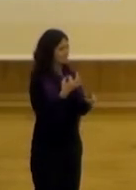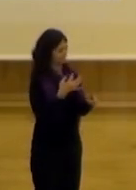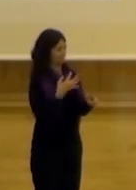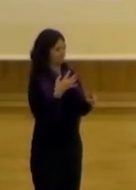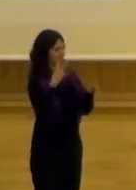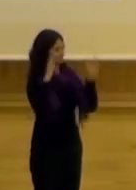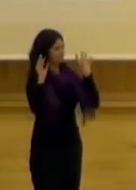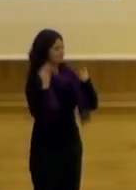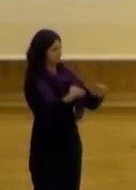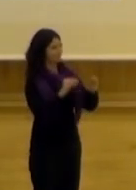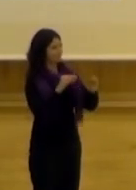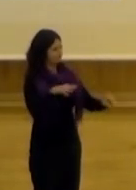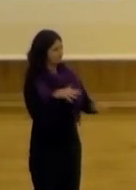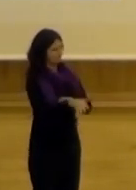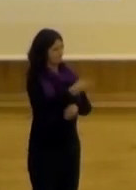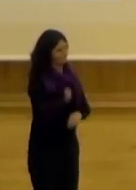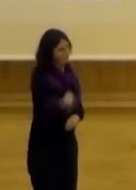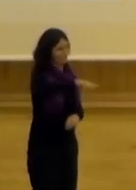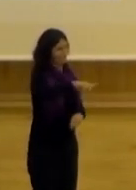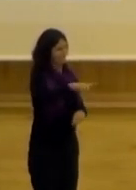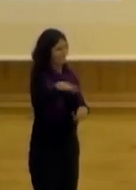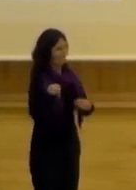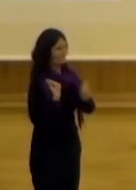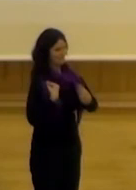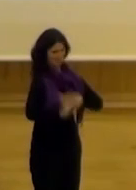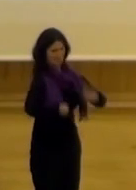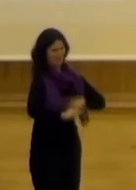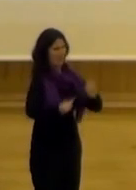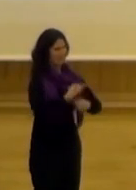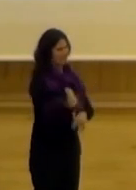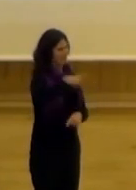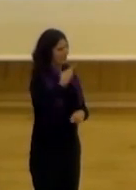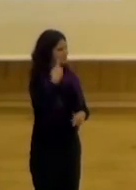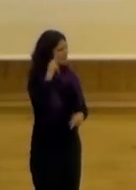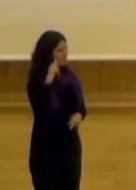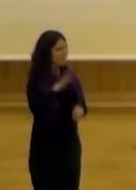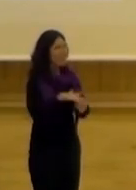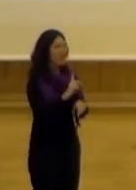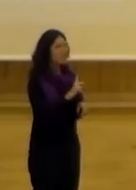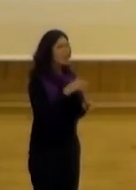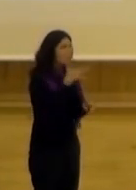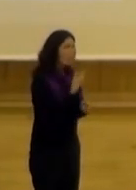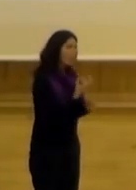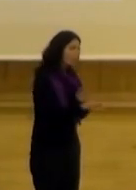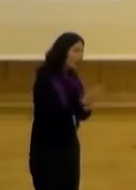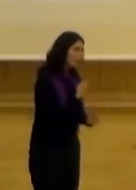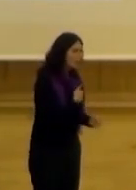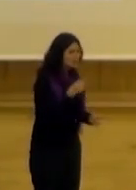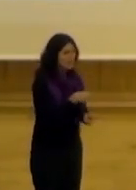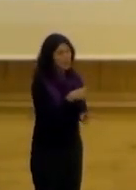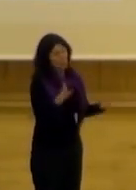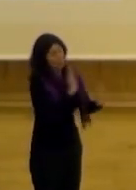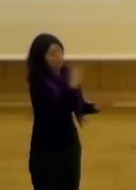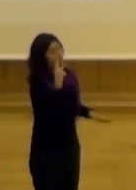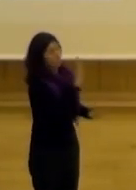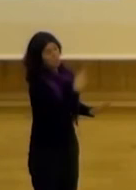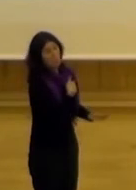a nivel mucho más epidérmico que hay en las rutinas y en los saberes que quedan y creo que no va por comisiones o no comisiones bueno tu